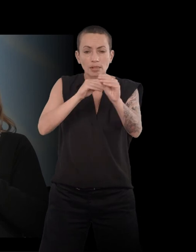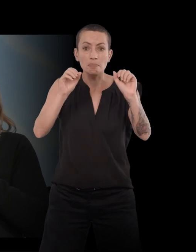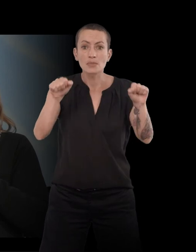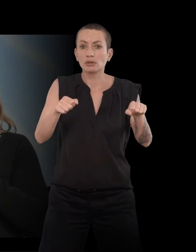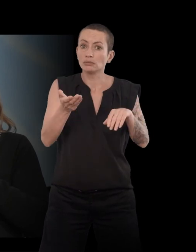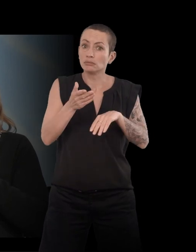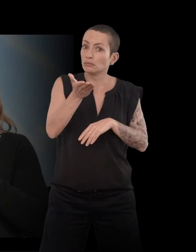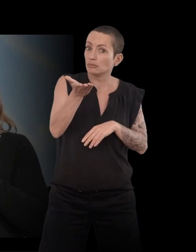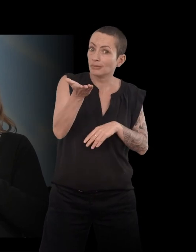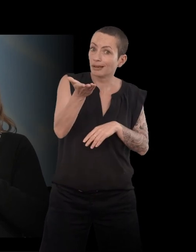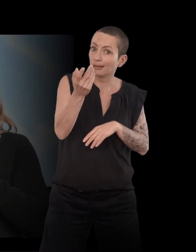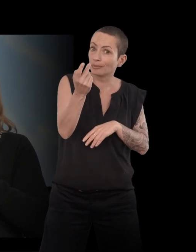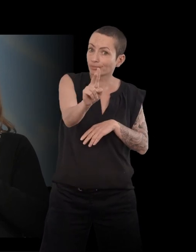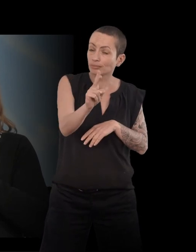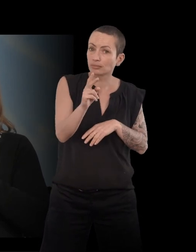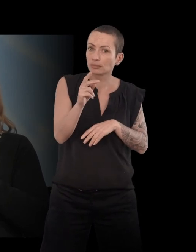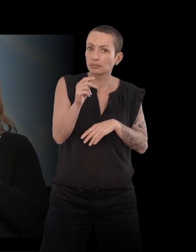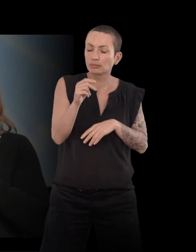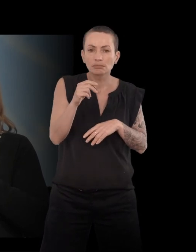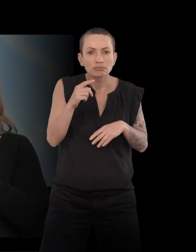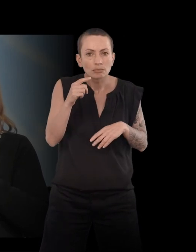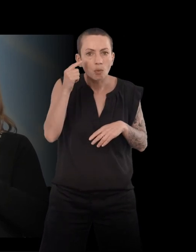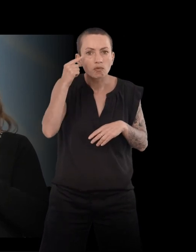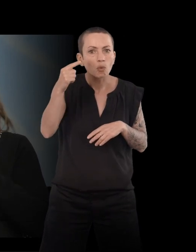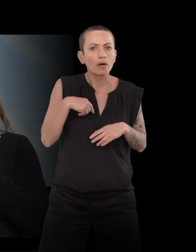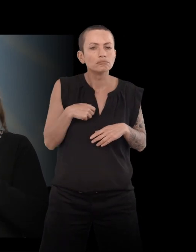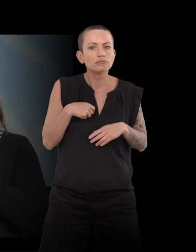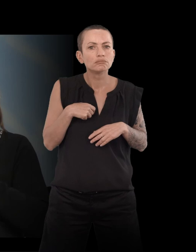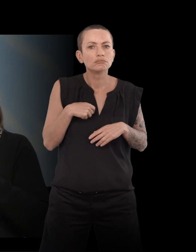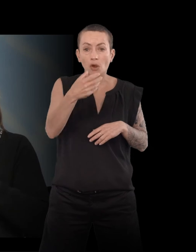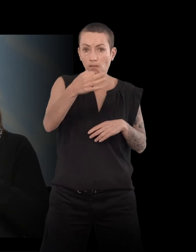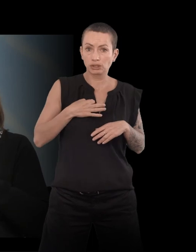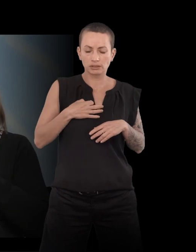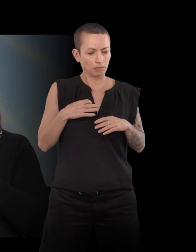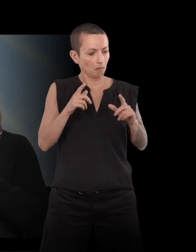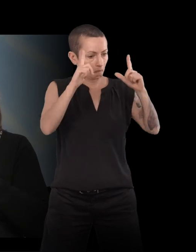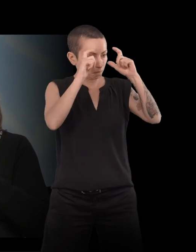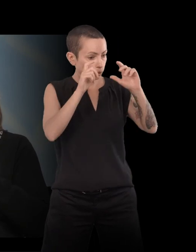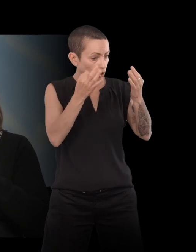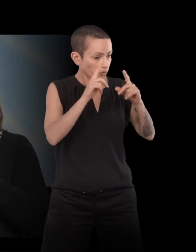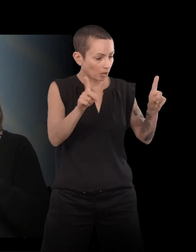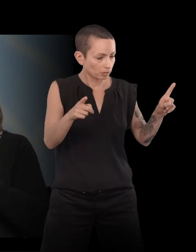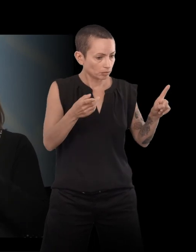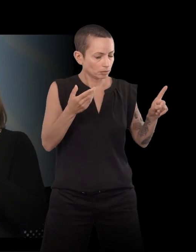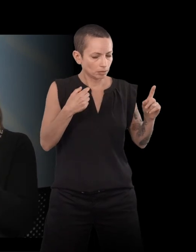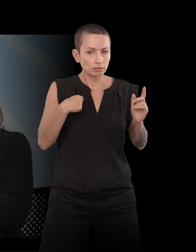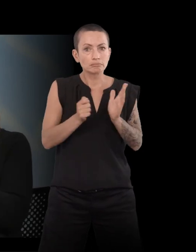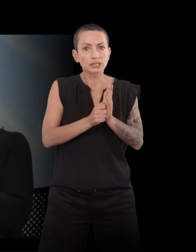Et là, sincèrement, on vous croit. C'est-à-dire que vous dites, je ne trouve pas. Donc, on vous imagine, cherchant la photo, vous ne la trouvez pas. Puis, vous continuez à écrire.